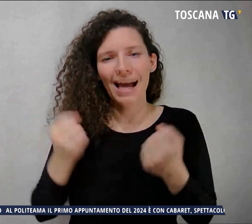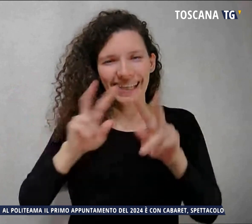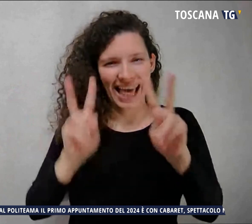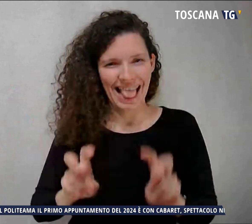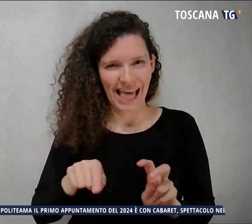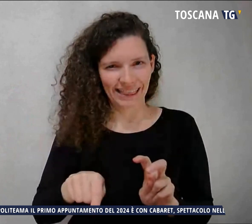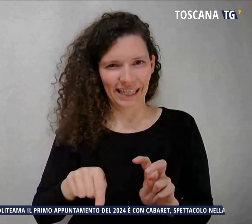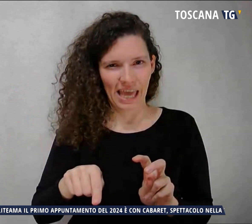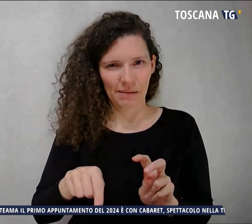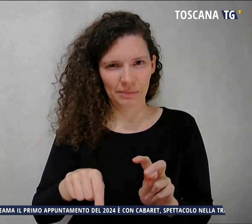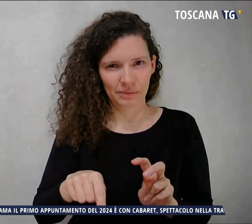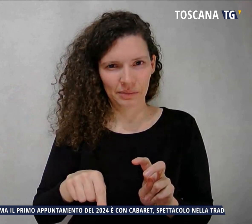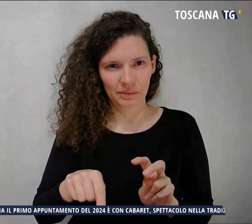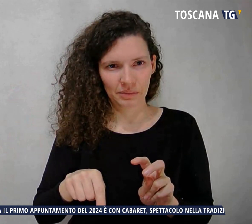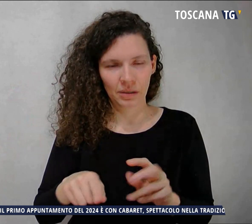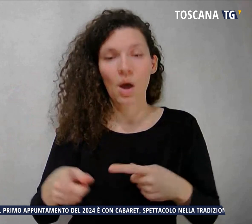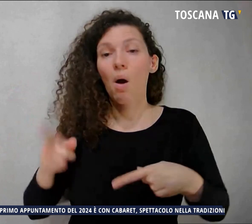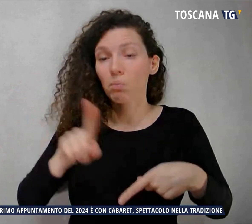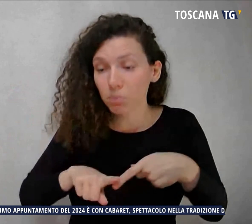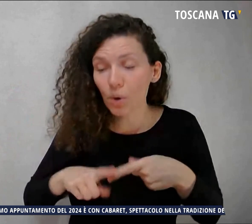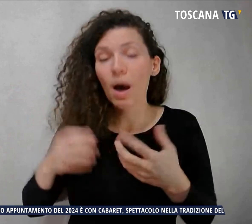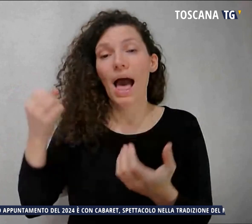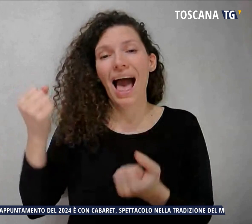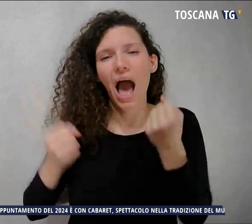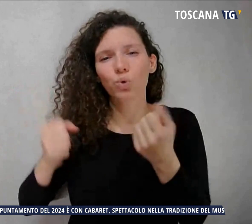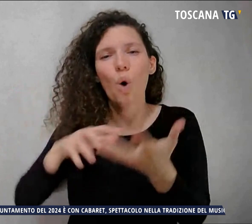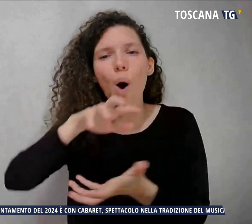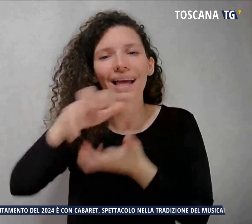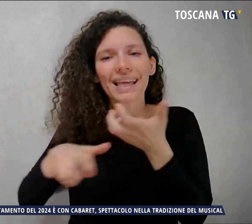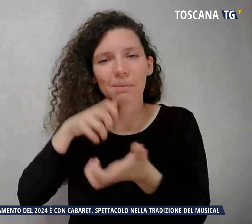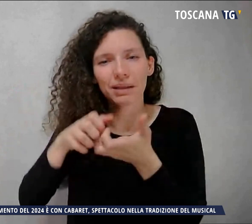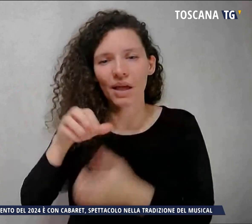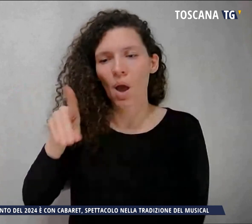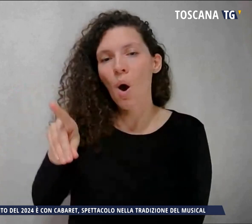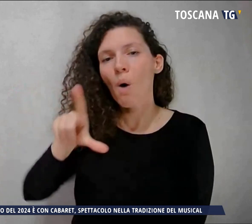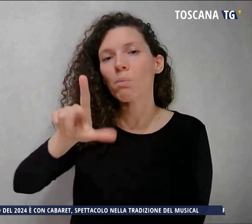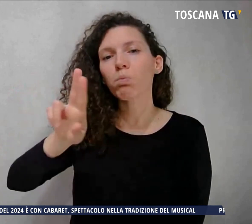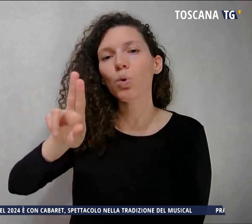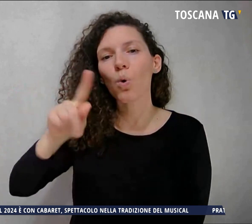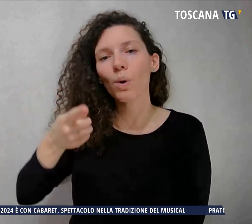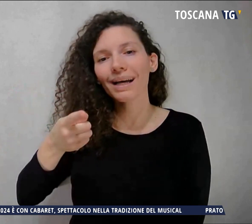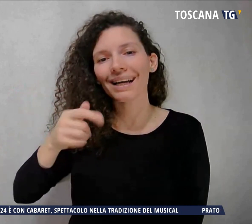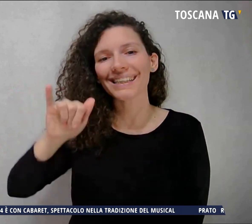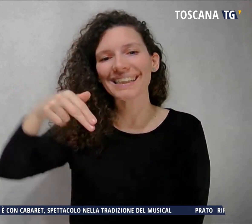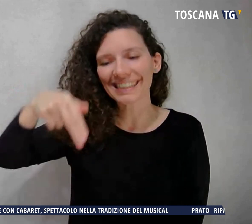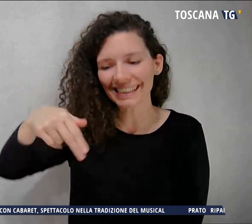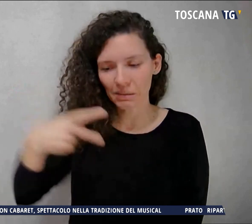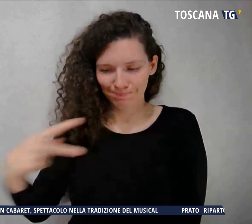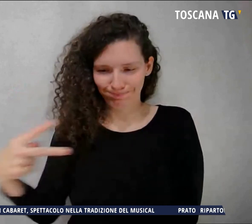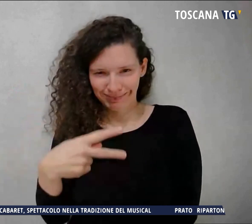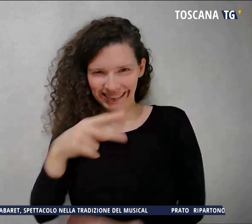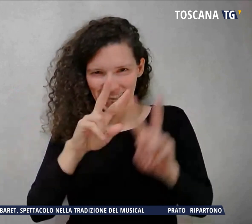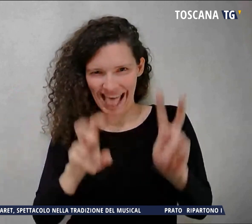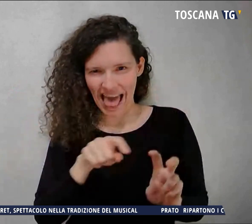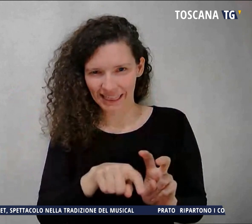aggiungono le auto ibride, cosiddette plug-in, quelle con la presa di ricarica elettrica che offrono